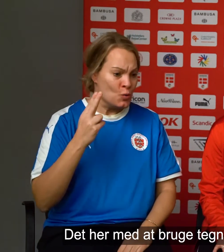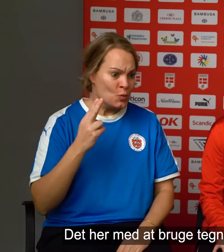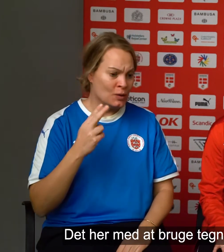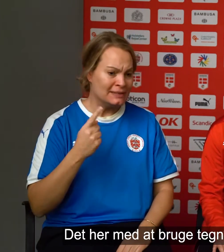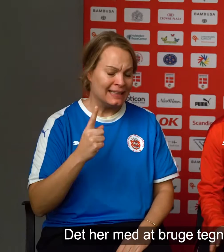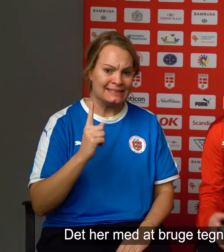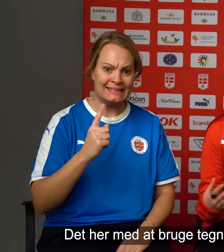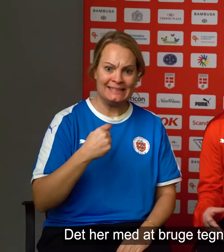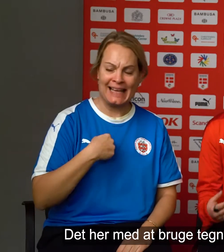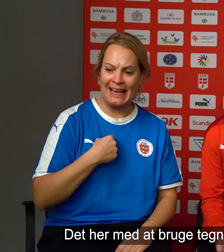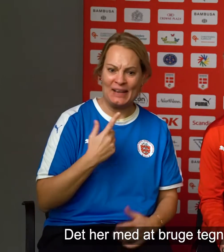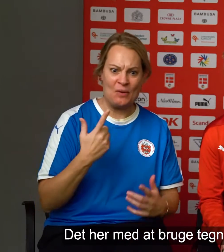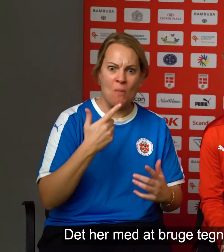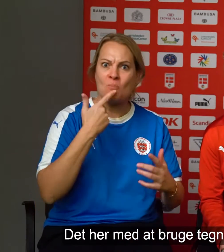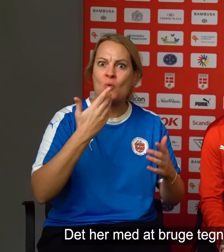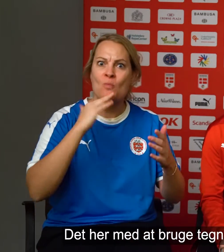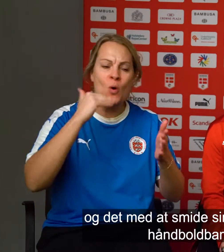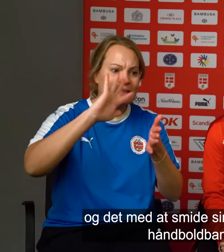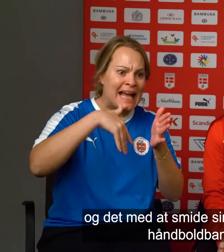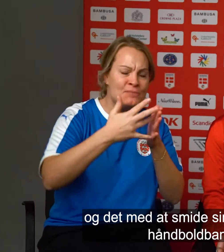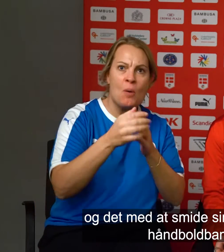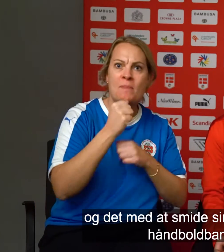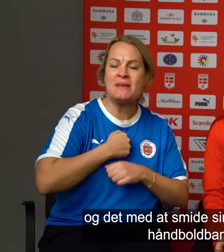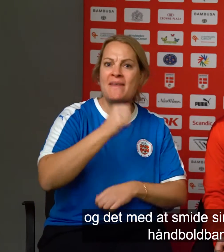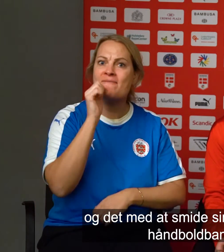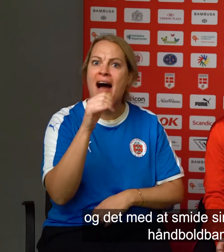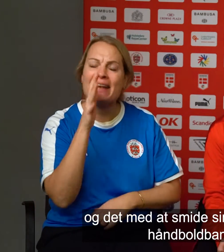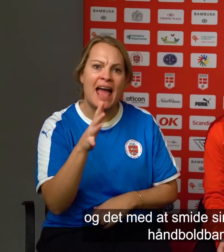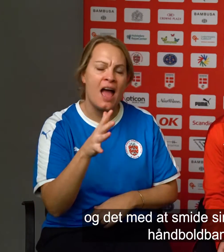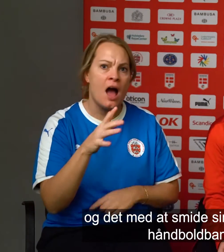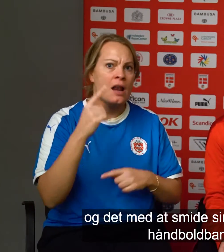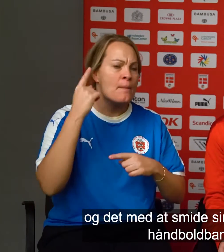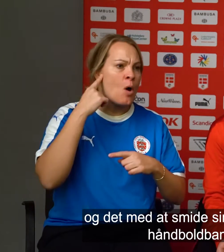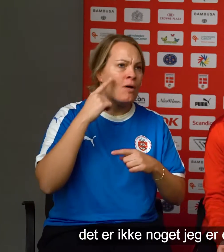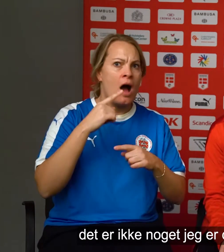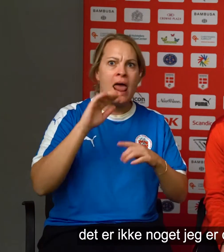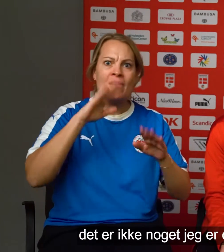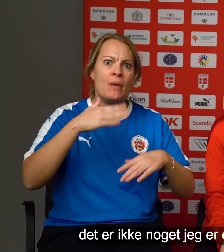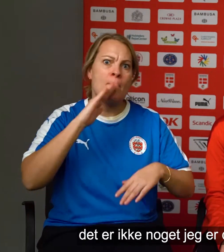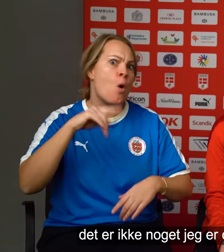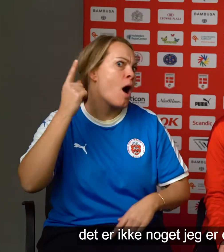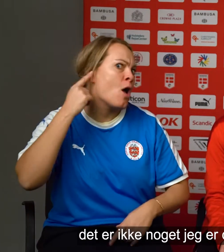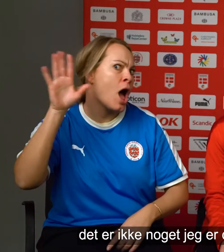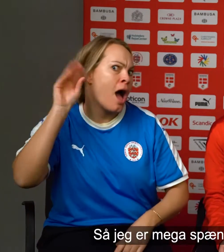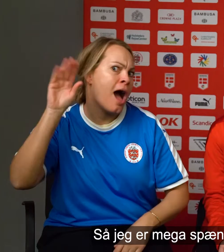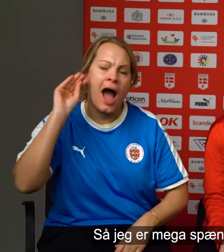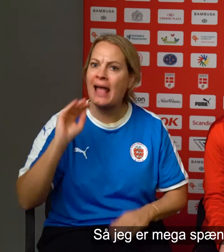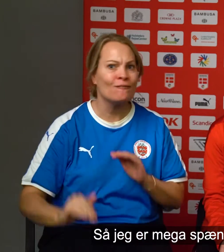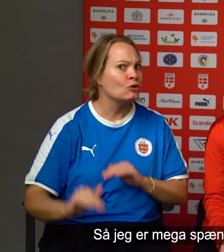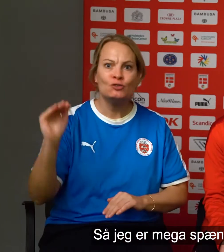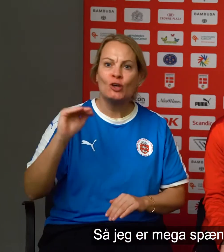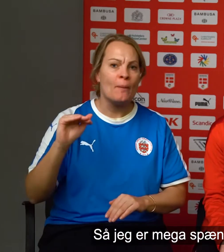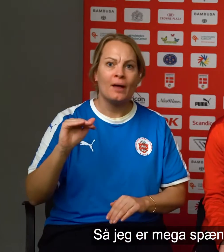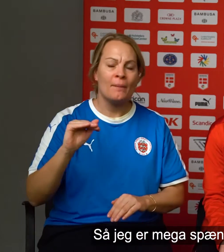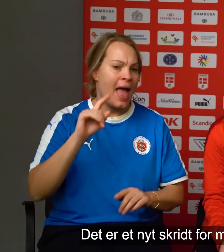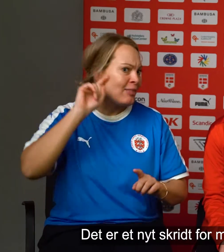træningsbrug i hverdagen og ligesom smide hørelsen inde på håndboldbanen. Det er ikke noget, jeg er opvoksen med. Så jeg